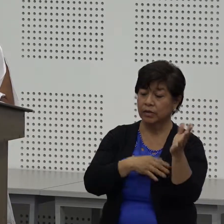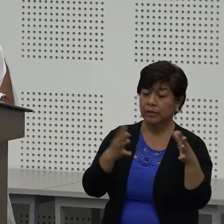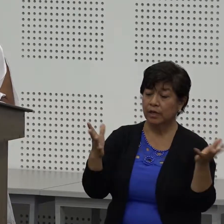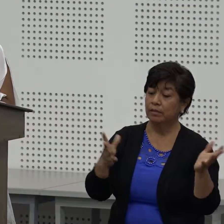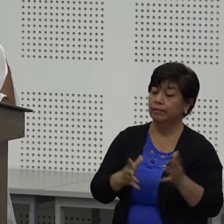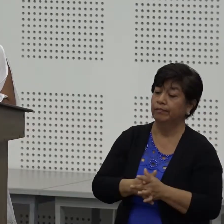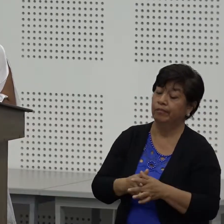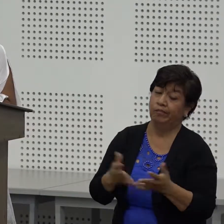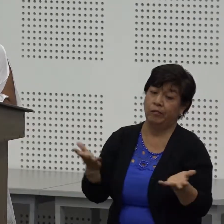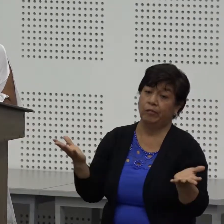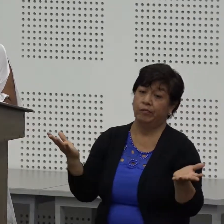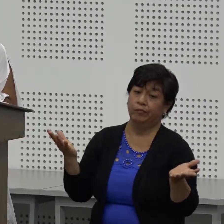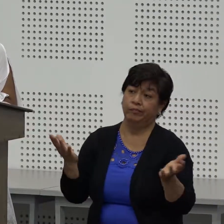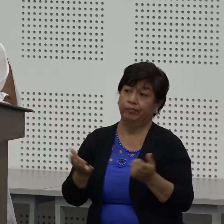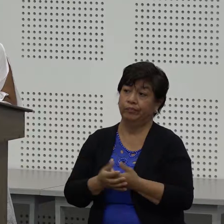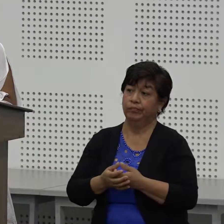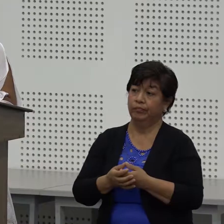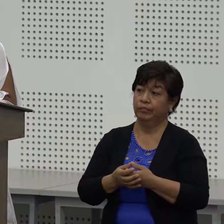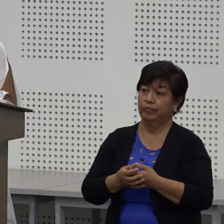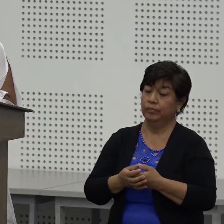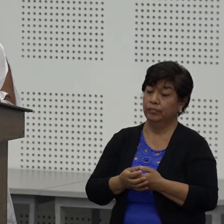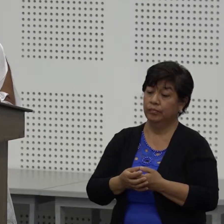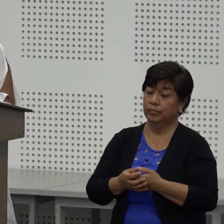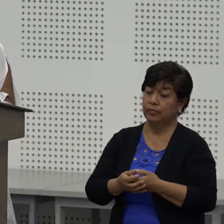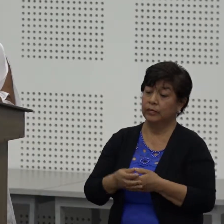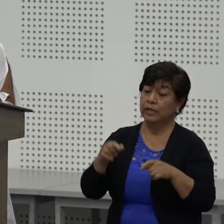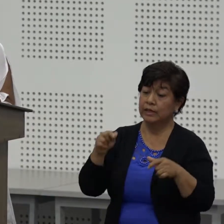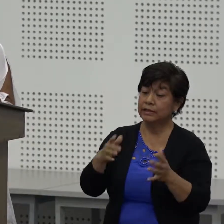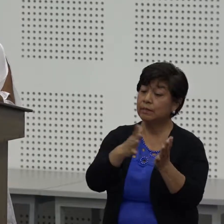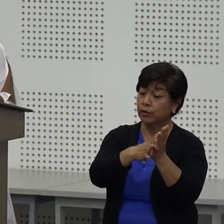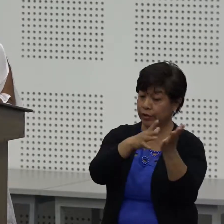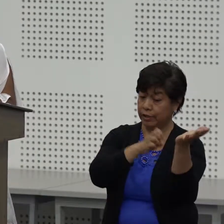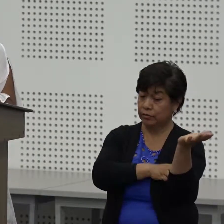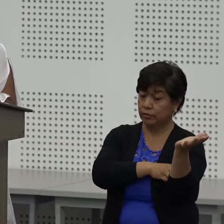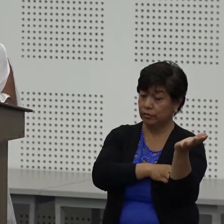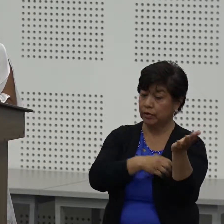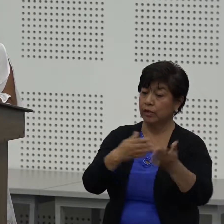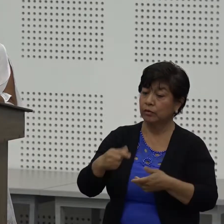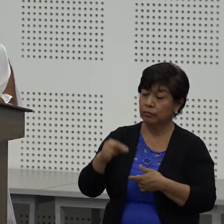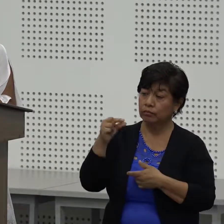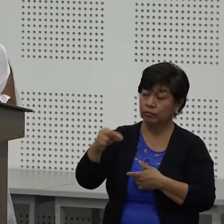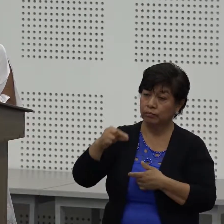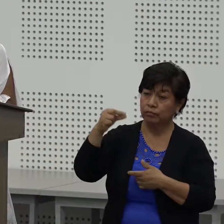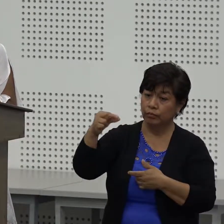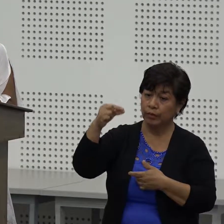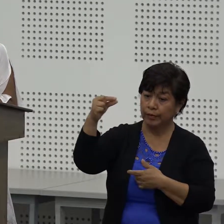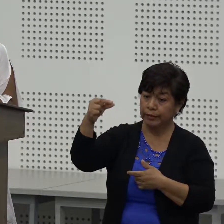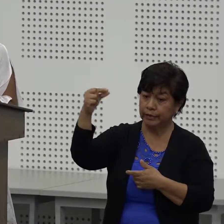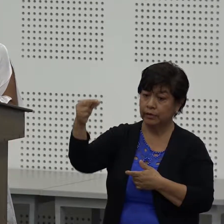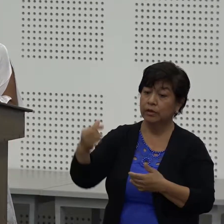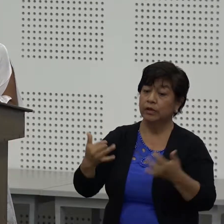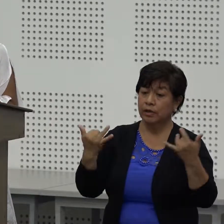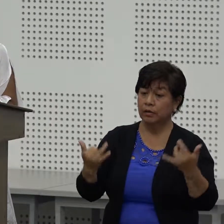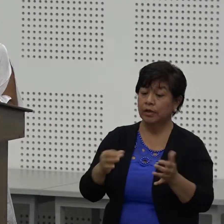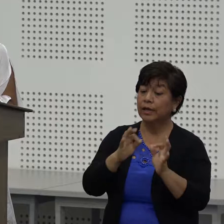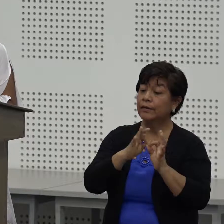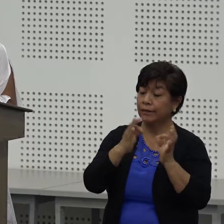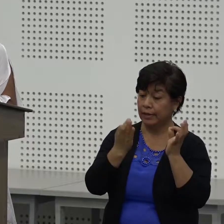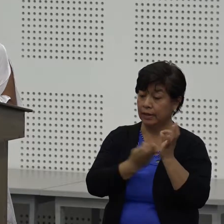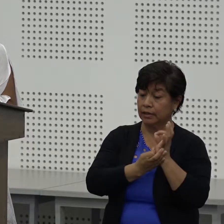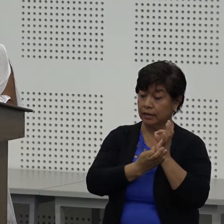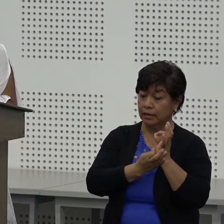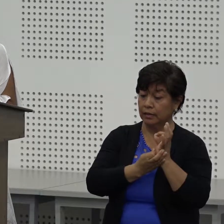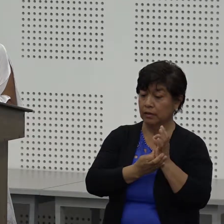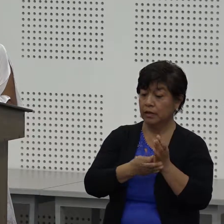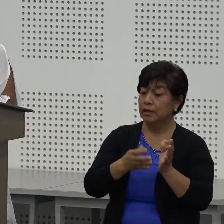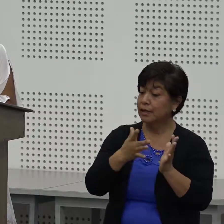puerto o no Ese proyecto ha ido avanzando y hoy por hoy en fe y alegría ya